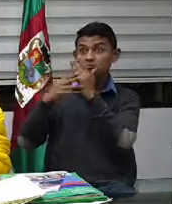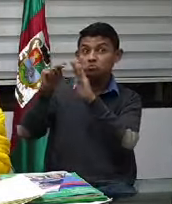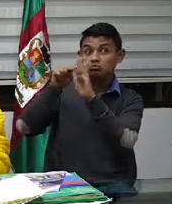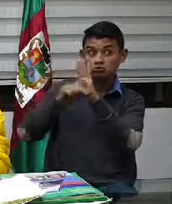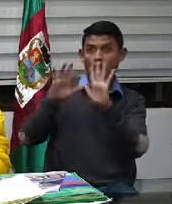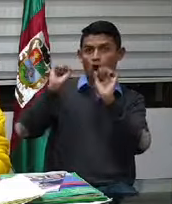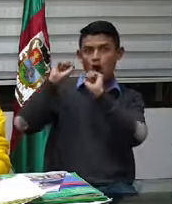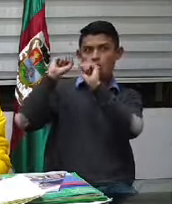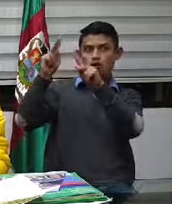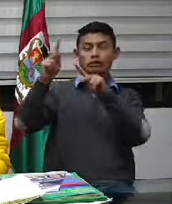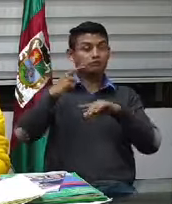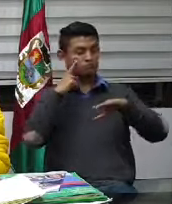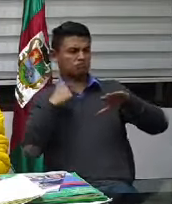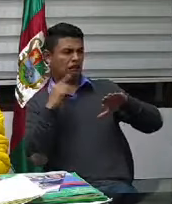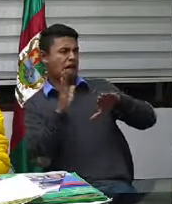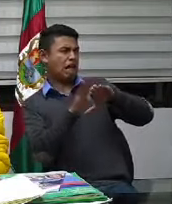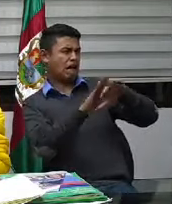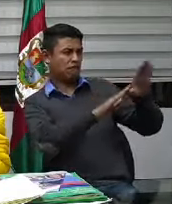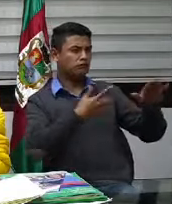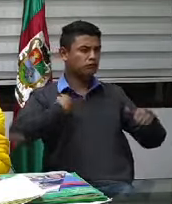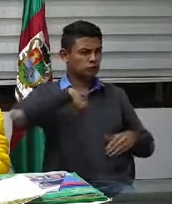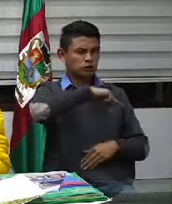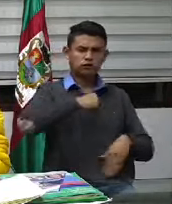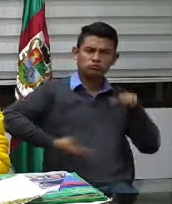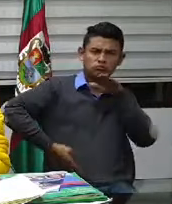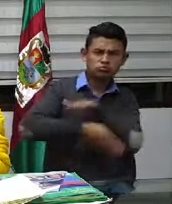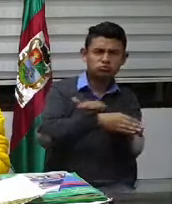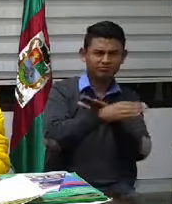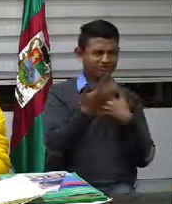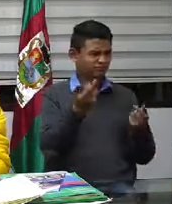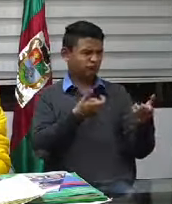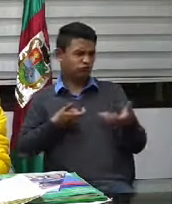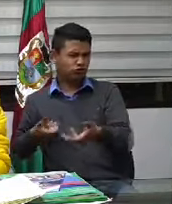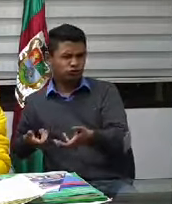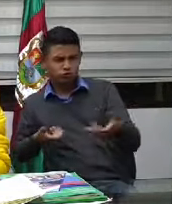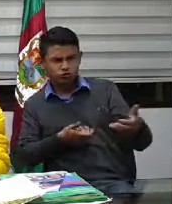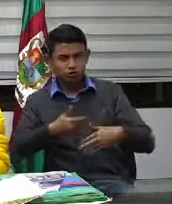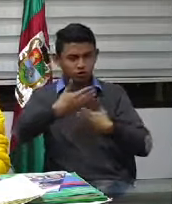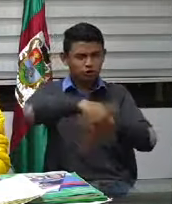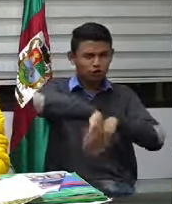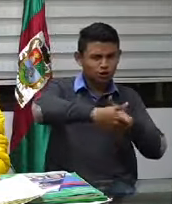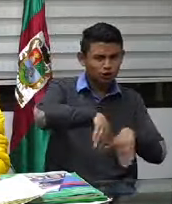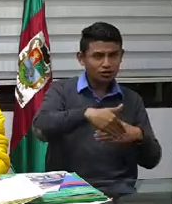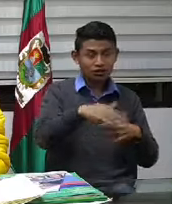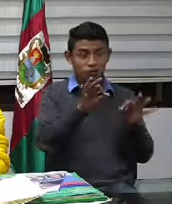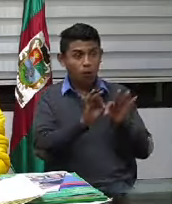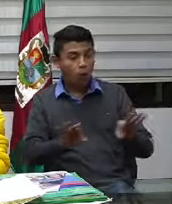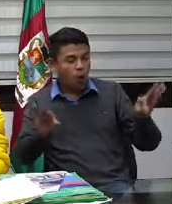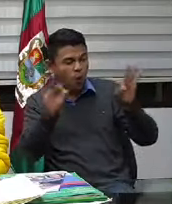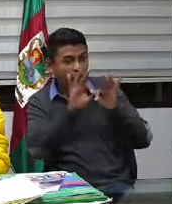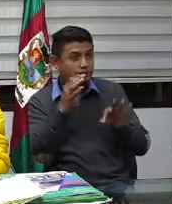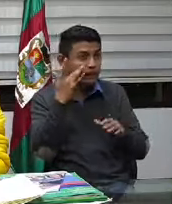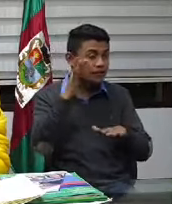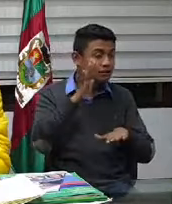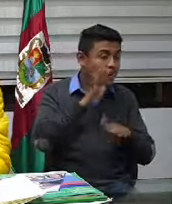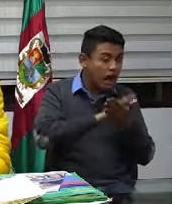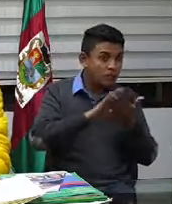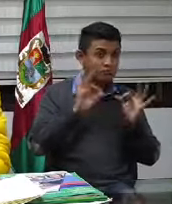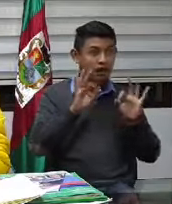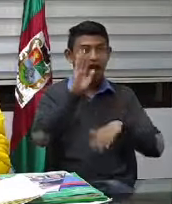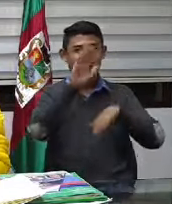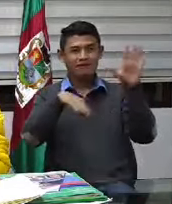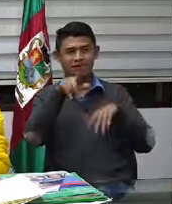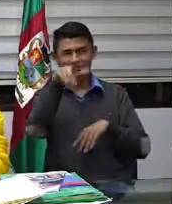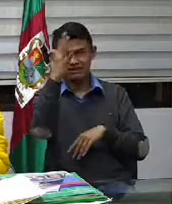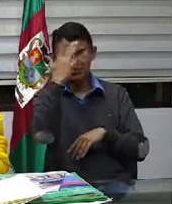Generalis. Así es que seguimos también haciendo esa desinfección del municipio. Creo que es muy importante y muchas veces en redes sociales te preguntaba oye, ¿cómo